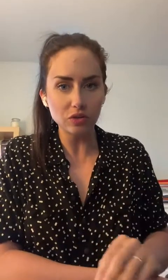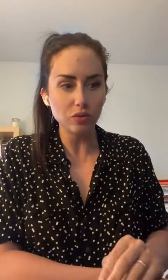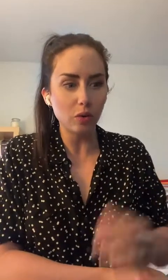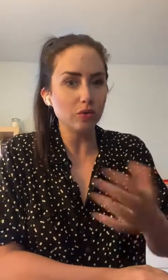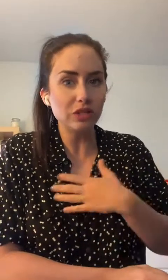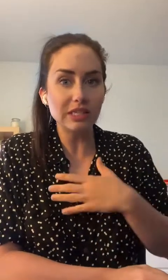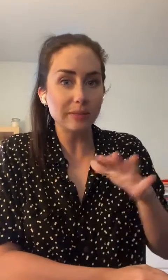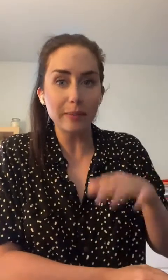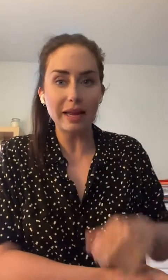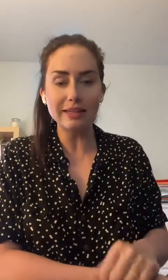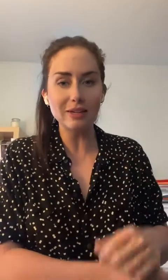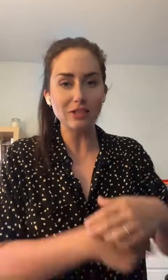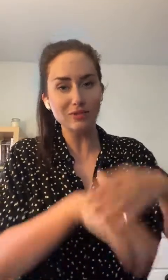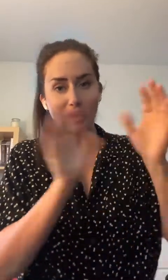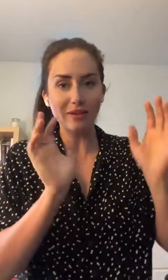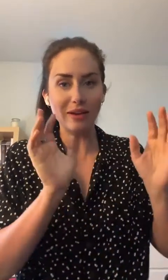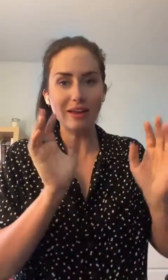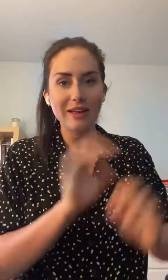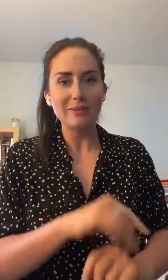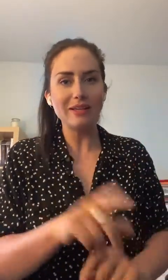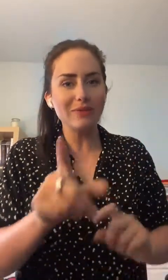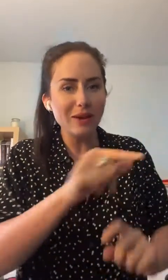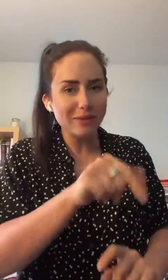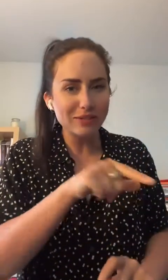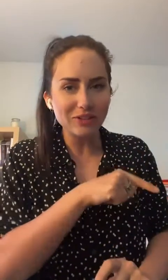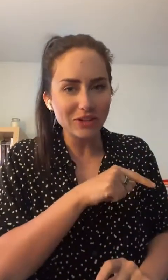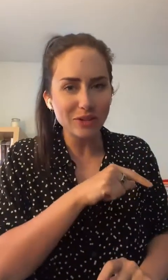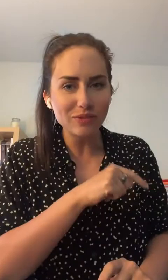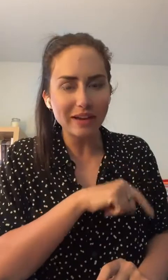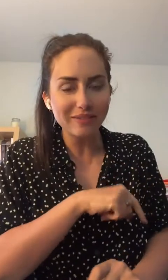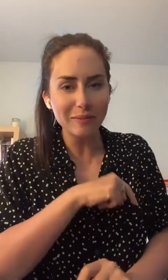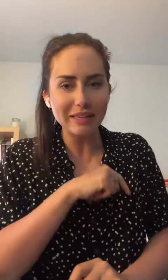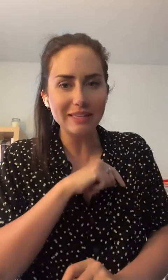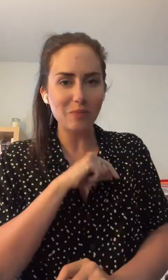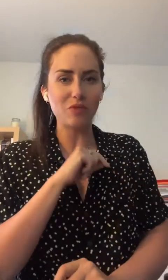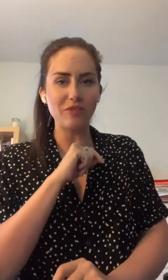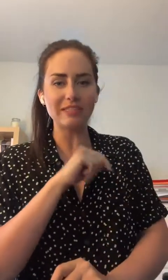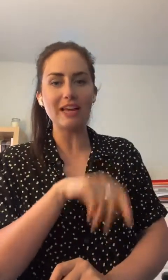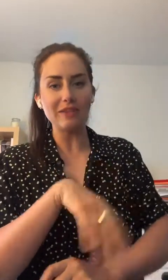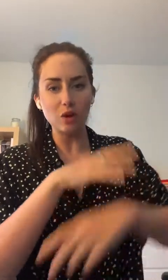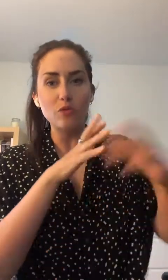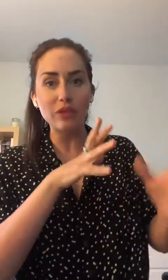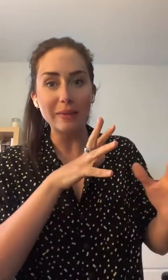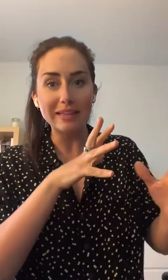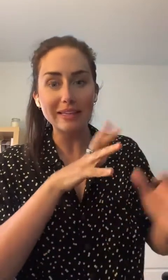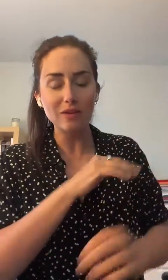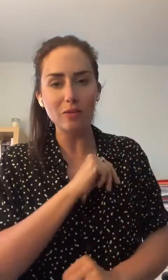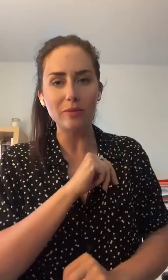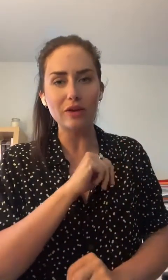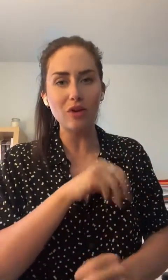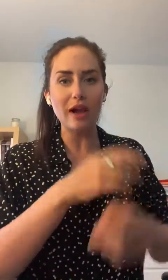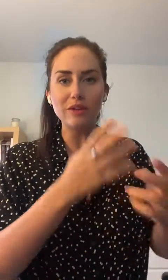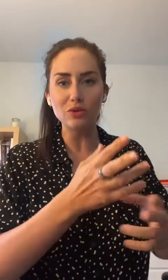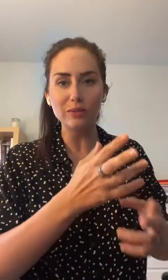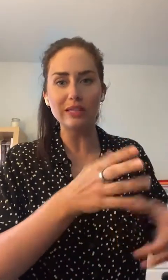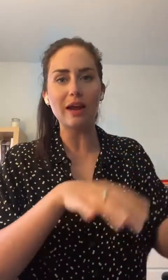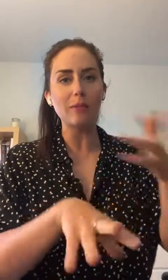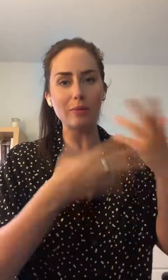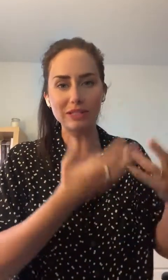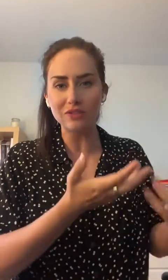que nous, on utilise même à la clinique. vous arrivez... Parce que des fois, vous êtes coquine, vous arrivez maquillée pour vos faciles. Fait qu'on vous démaquille une première fois avec une eau micellaire pour après ça,